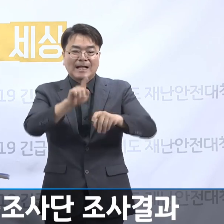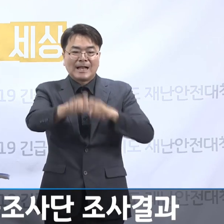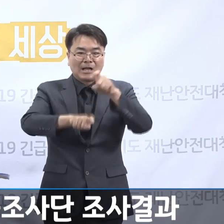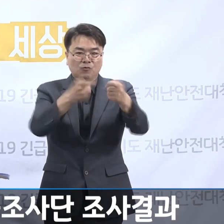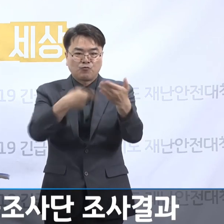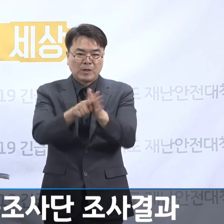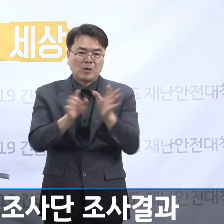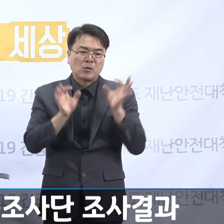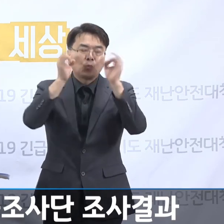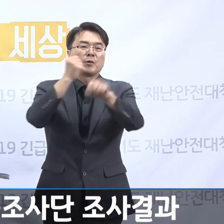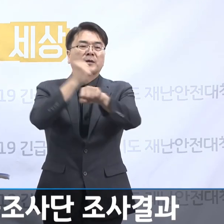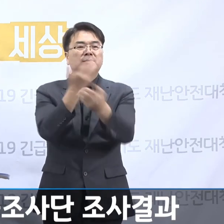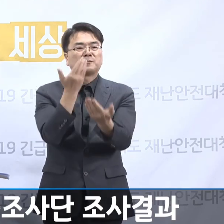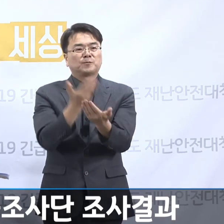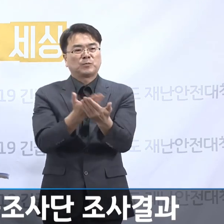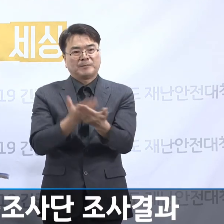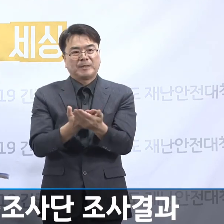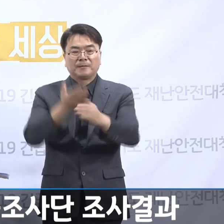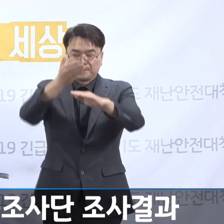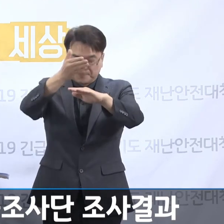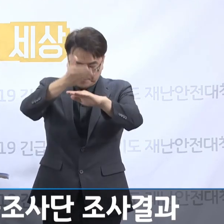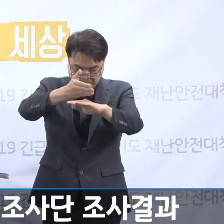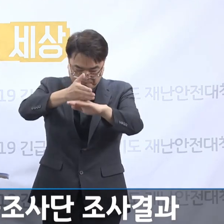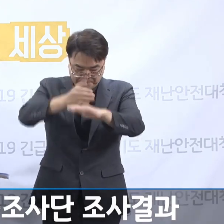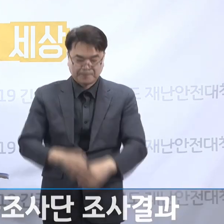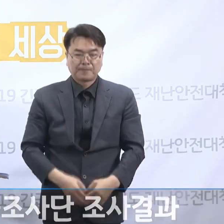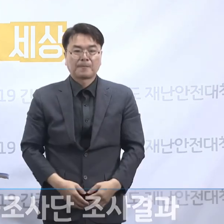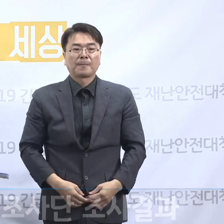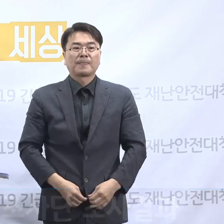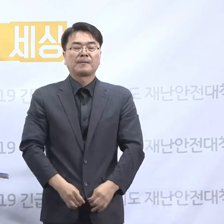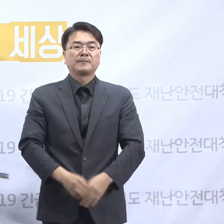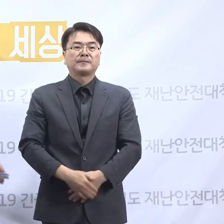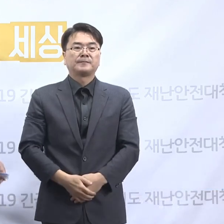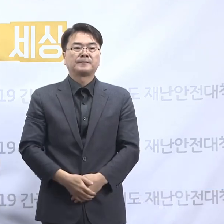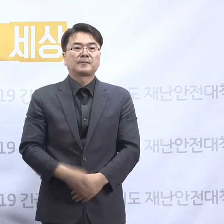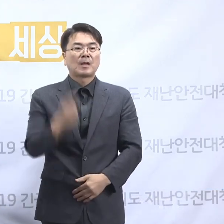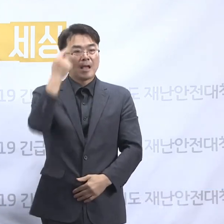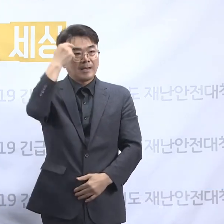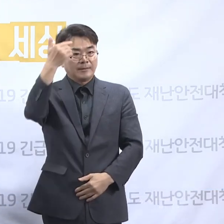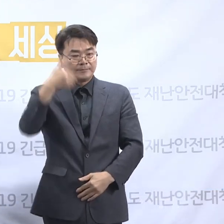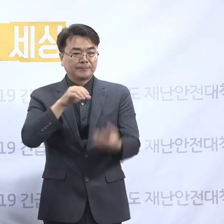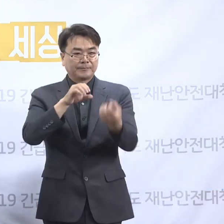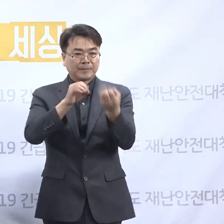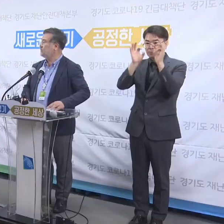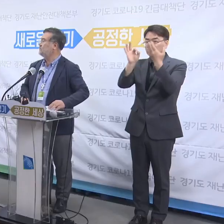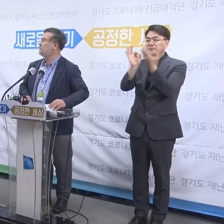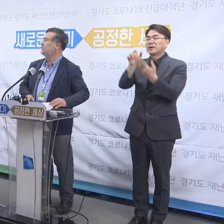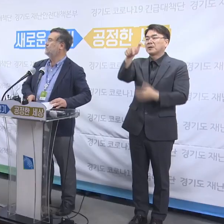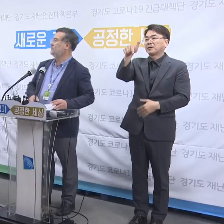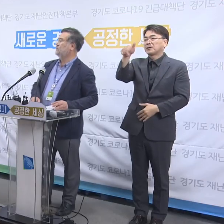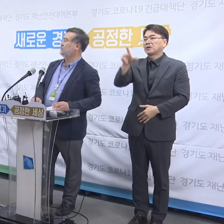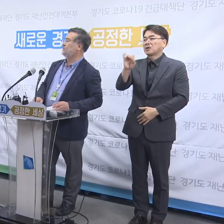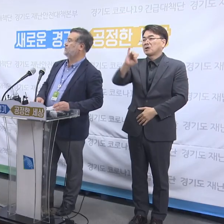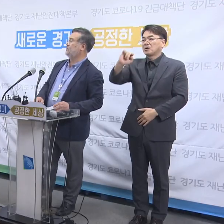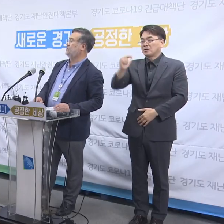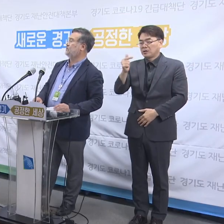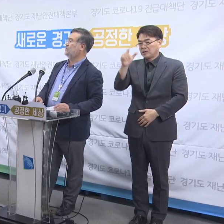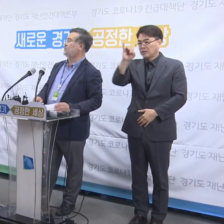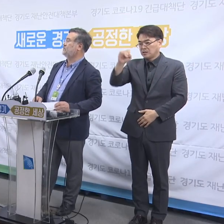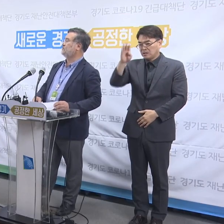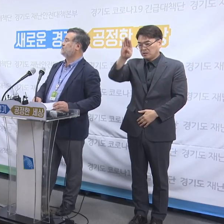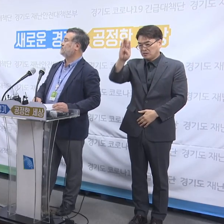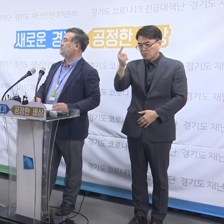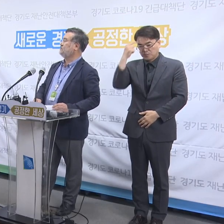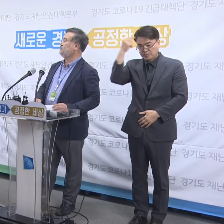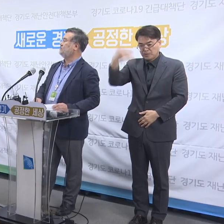노력해 주시기 바랍니다. 고맙습니다. 이어 진흥대합 시간을 갖도록 하겠습니다. 첫 질입니다. 경일일보 남국성 기자님께서